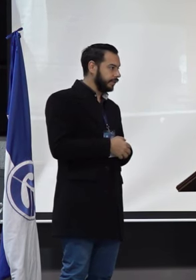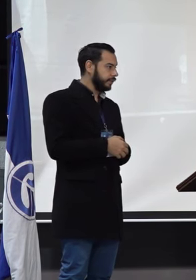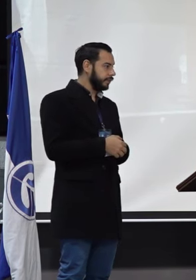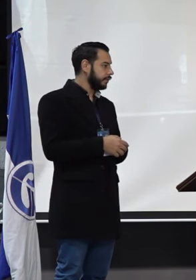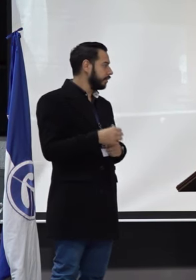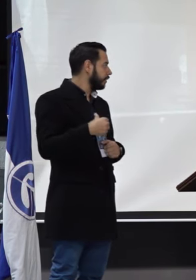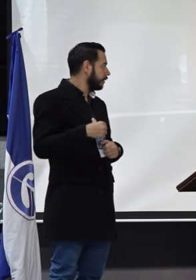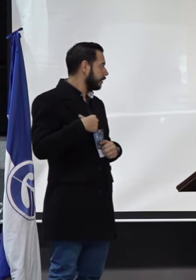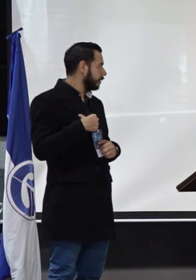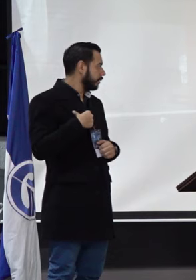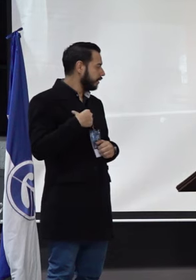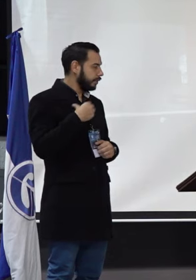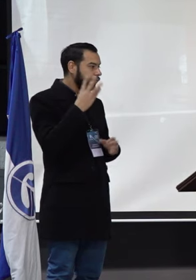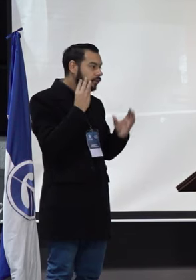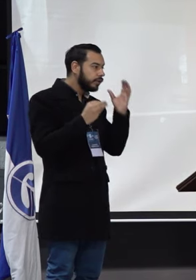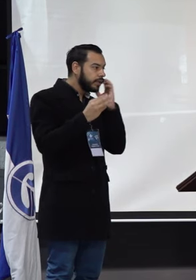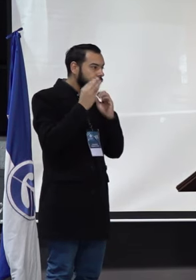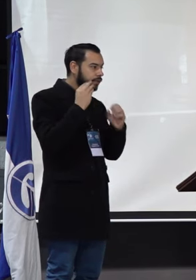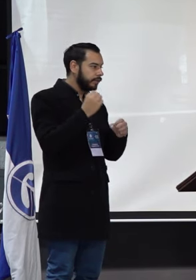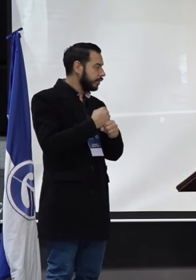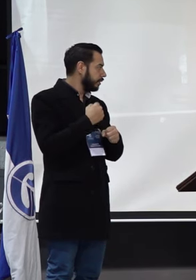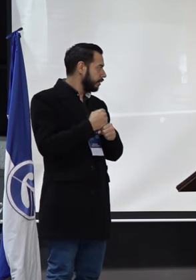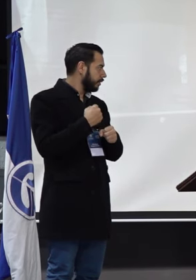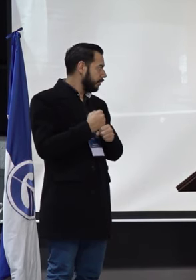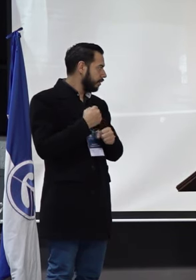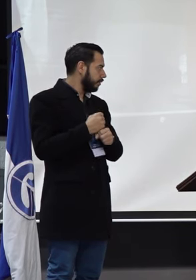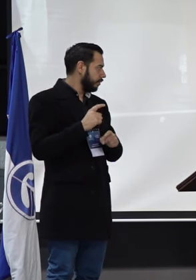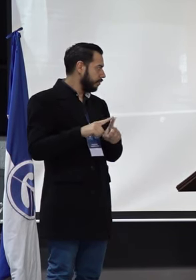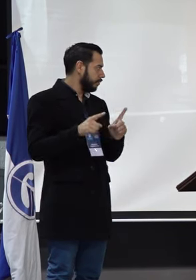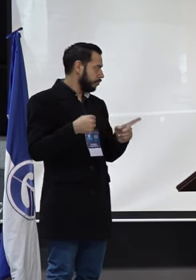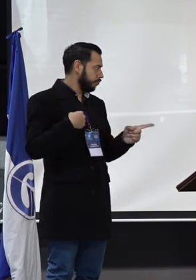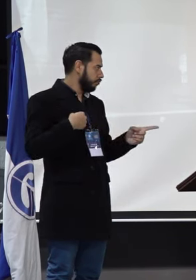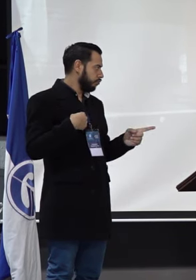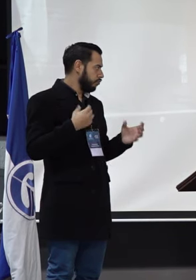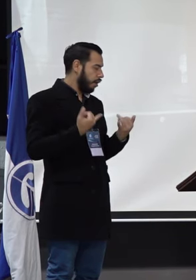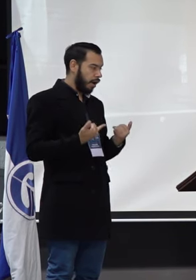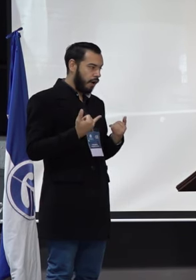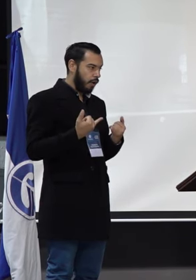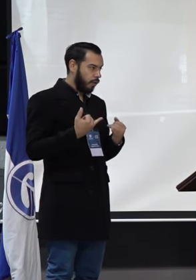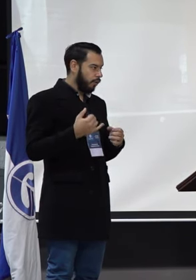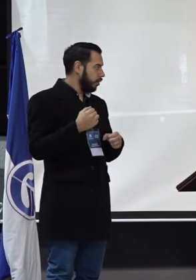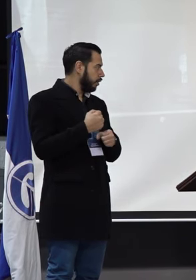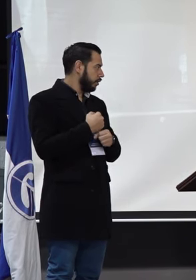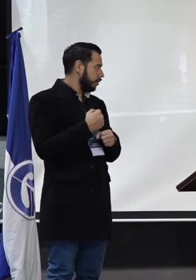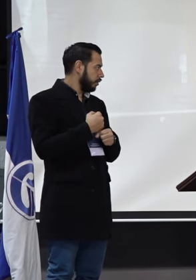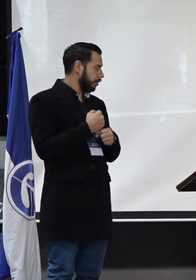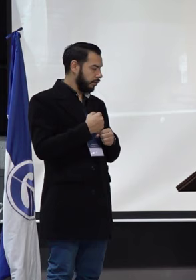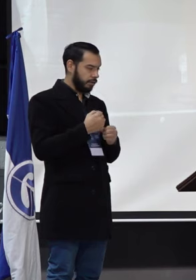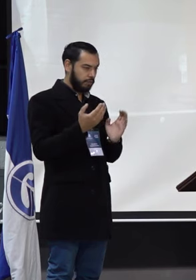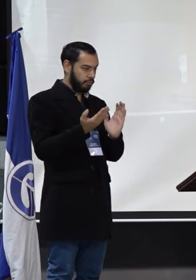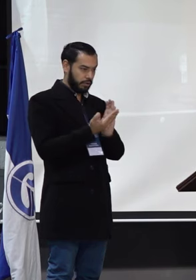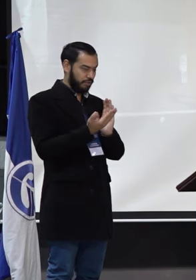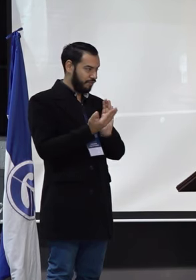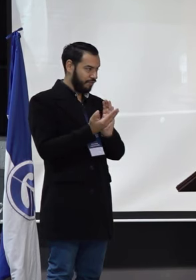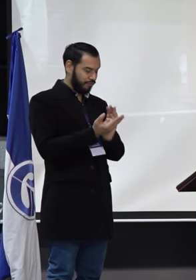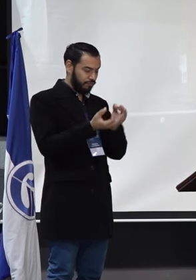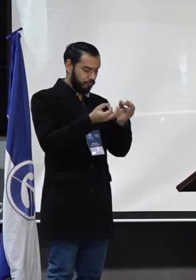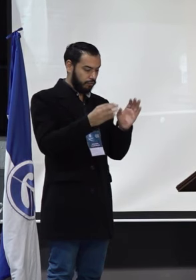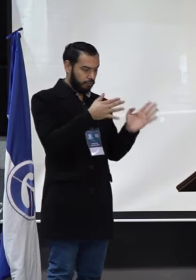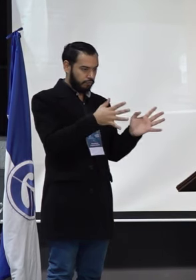Tenemos experiencias laborales diferentes. Yo no me desempeño actualmente en el campo de la educación formal,